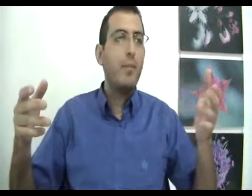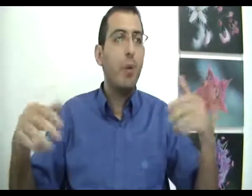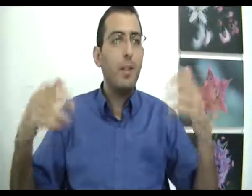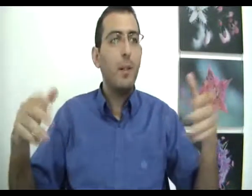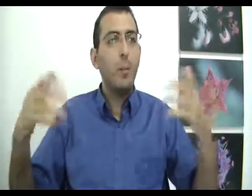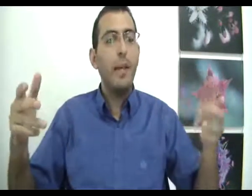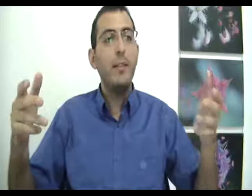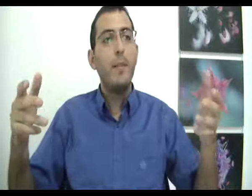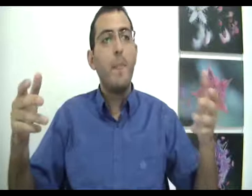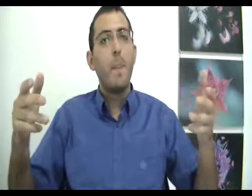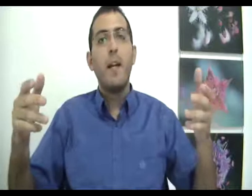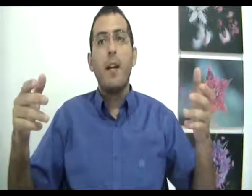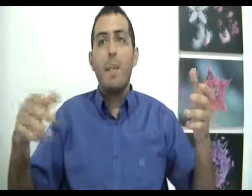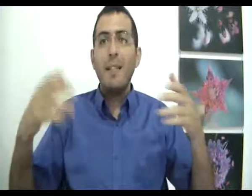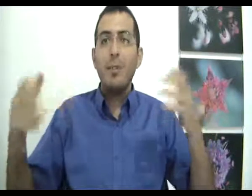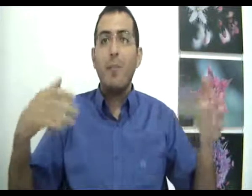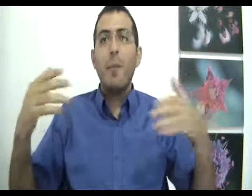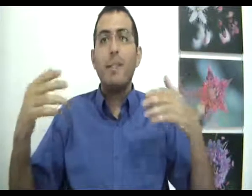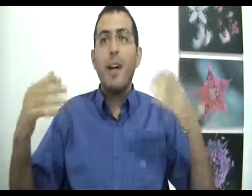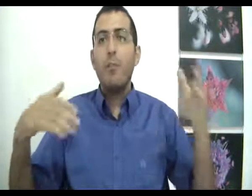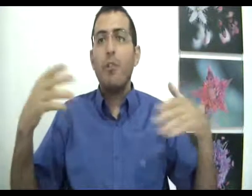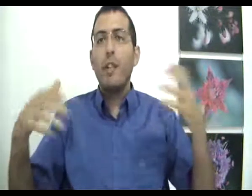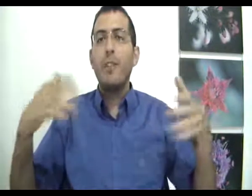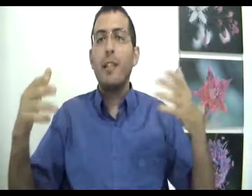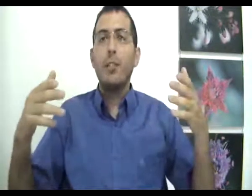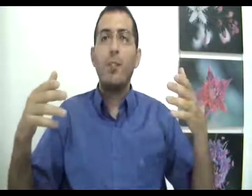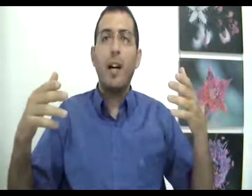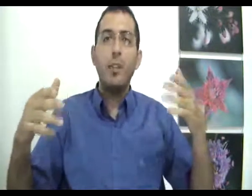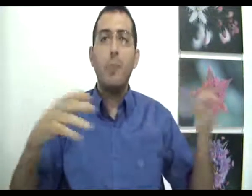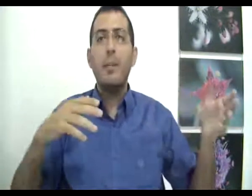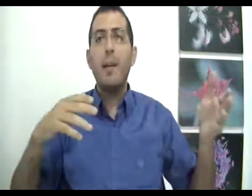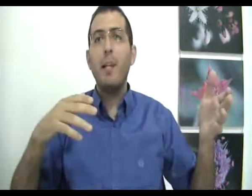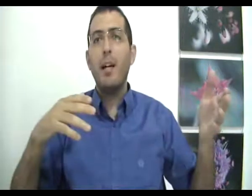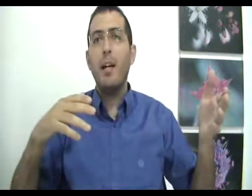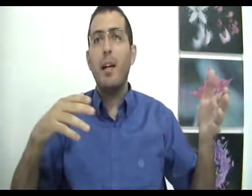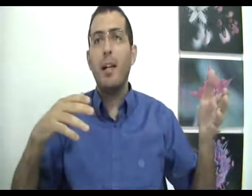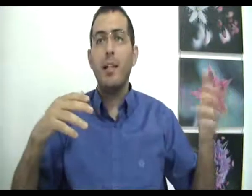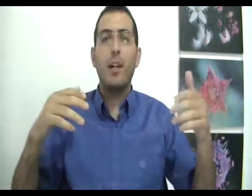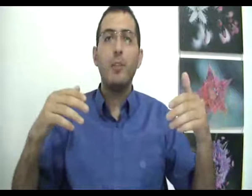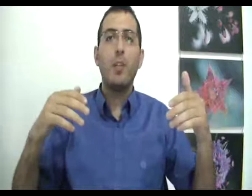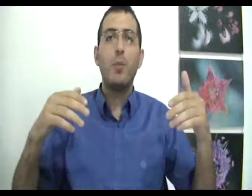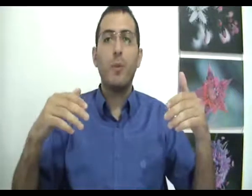והוא כל הזמן לומד מה זה טוב ומה זה רב והוא משנה את תפיסת הטוב והרע שלו בהתאם לדברים שקרו לו